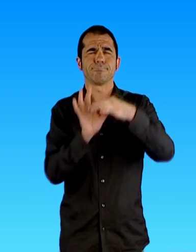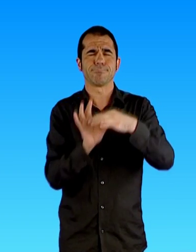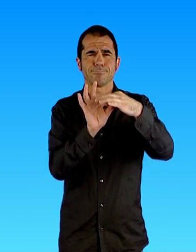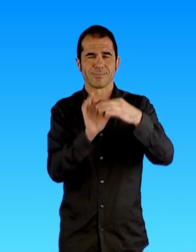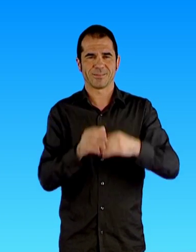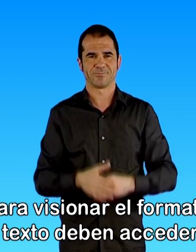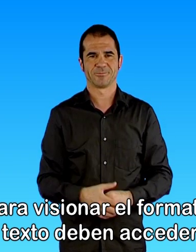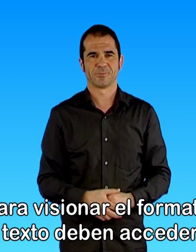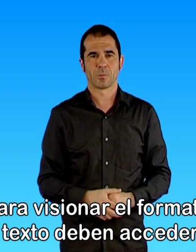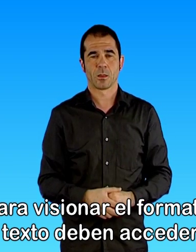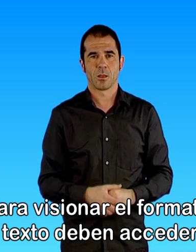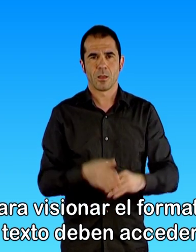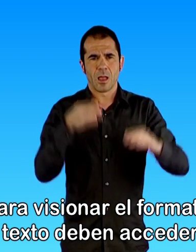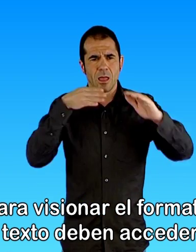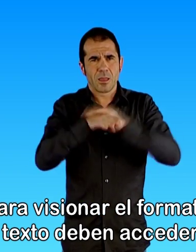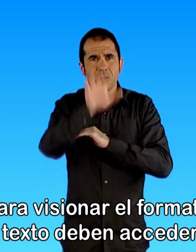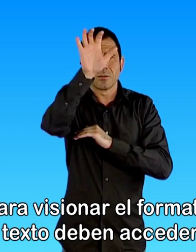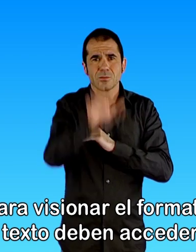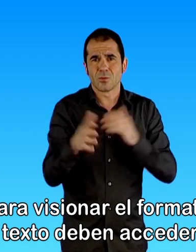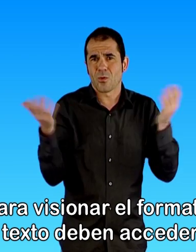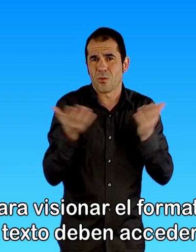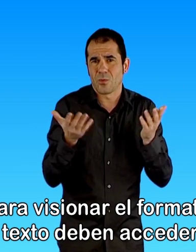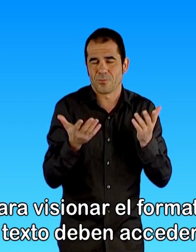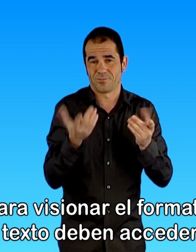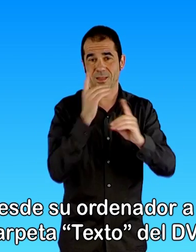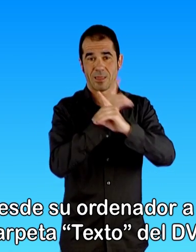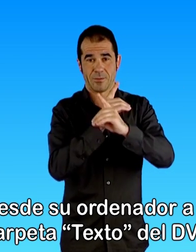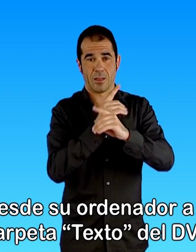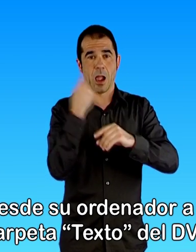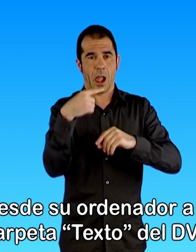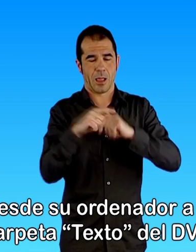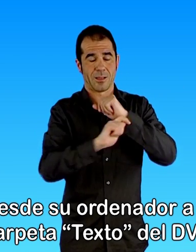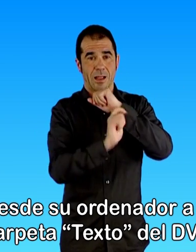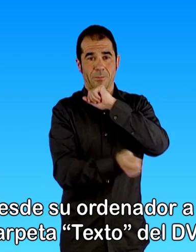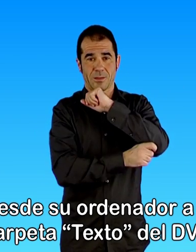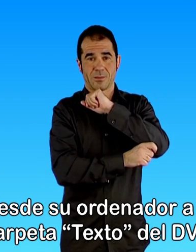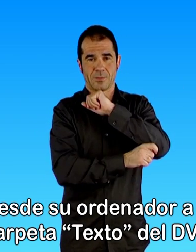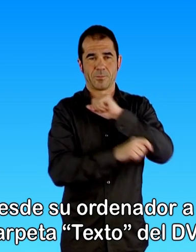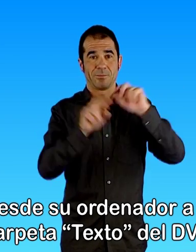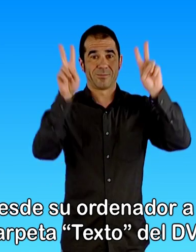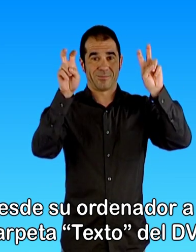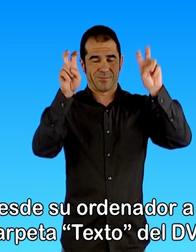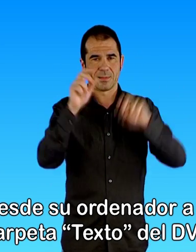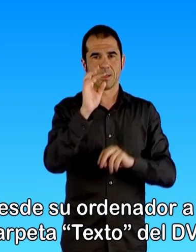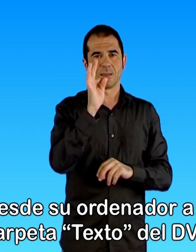Para visionar el formato texto deben acceder desde su ordenador a la carpeta con el nombre texto del DVD.